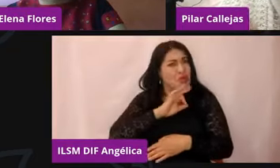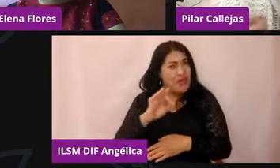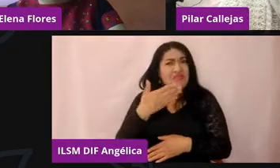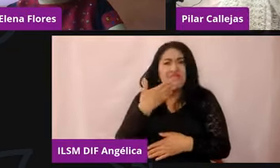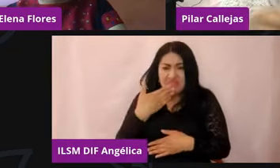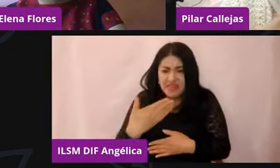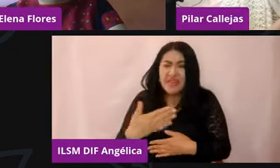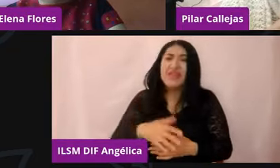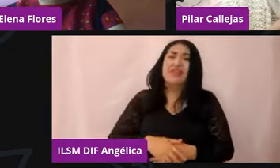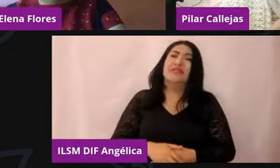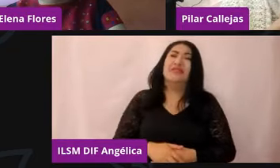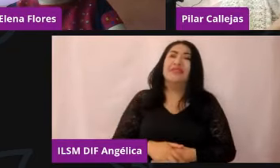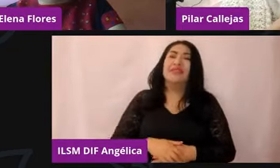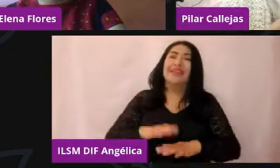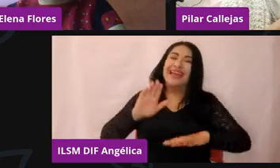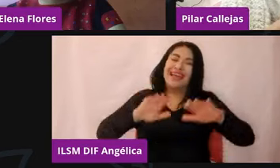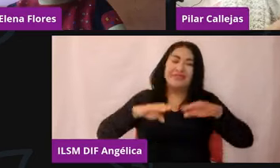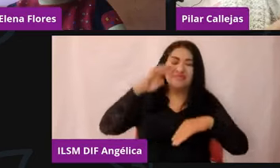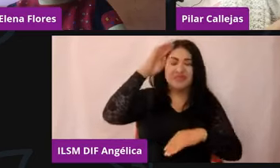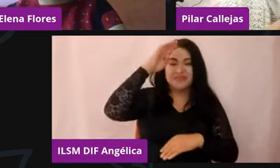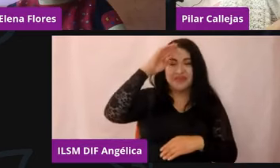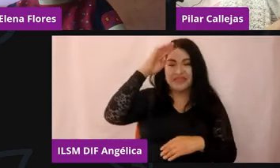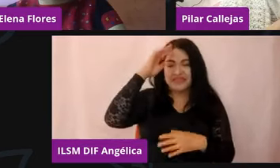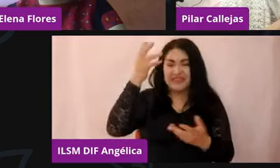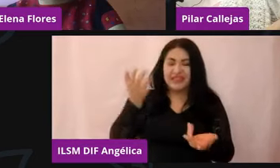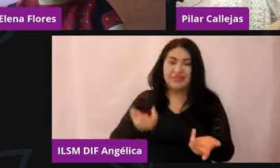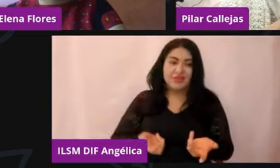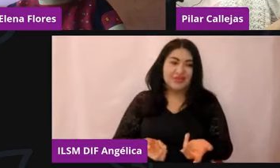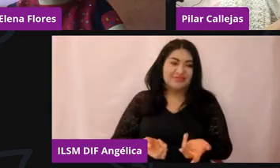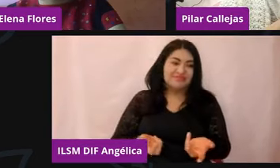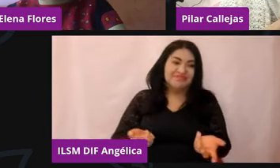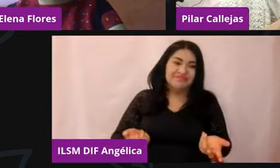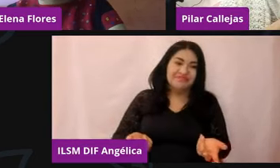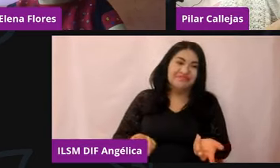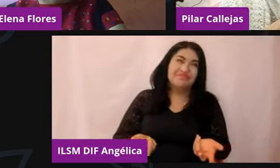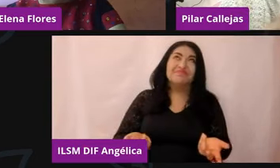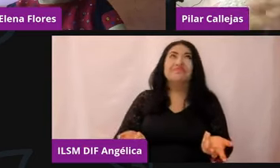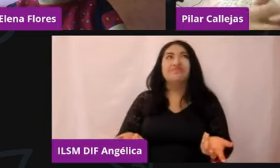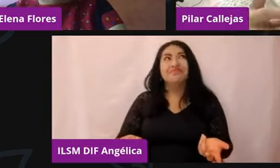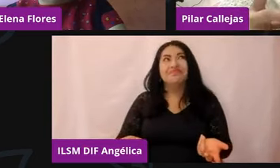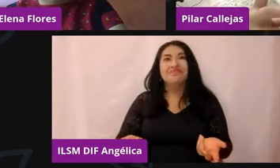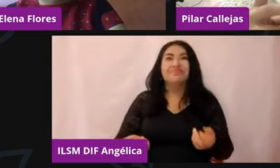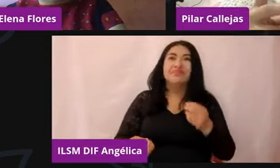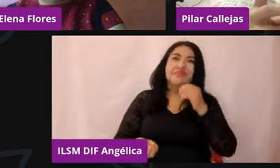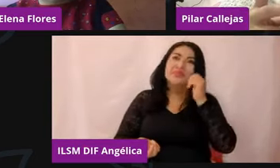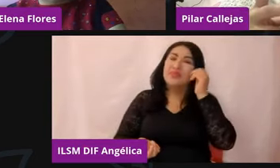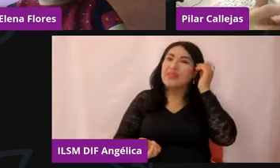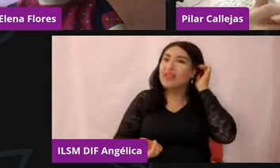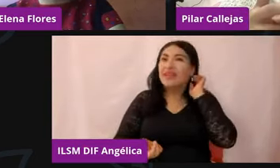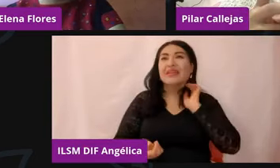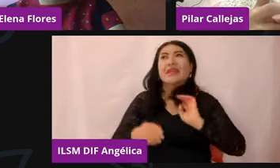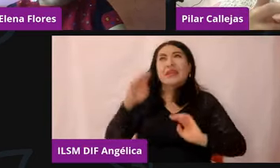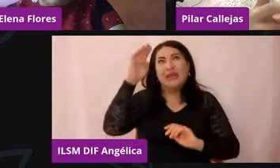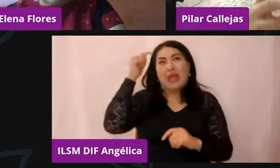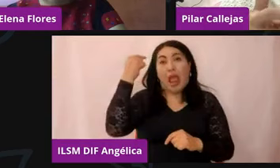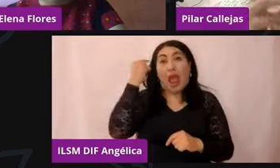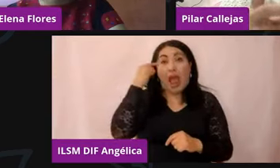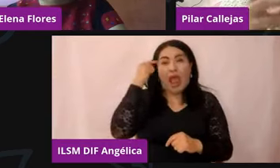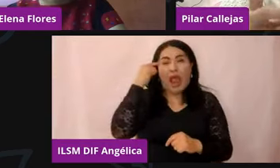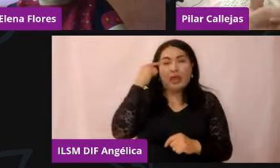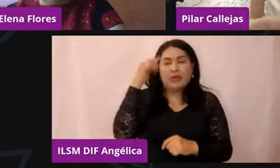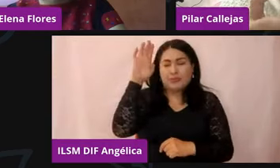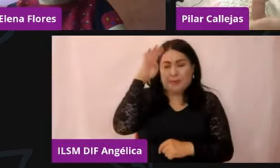ahí muchas veces caemos en esto de los pensamientos catastróficos que no me